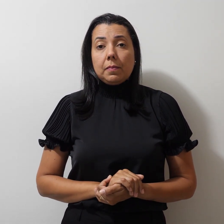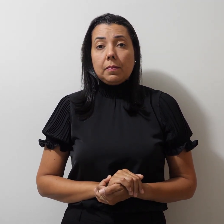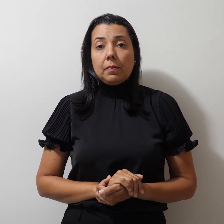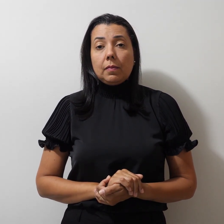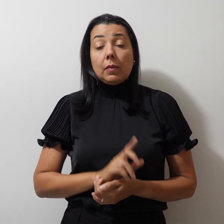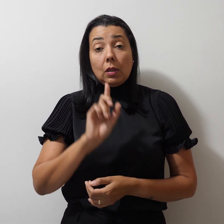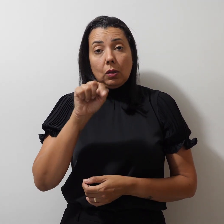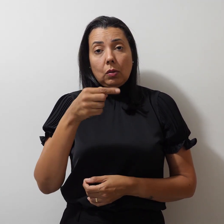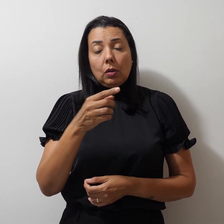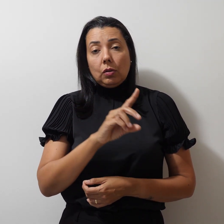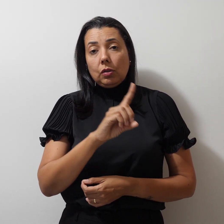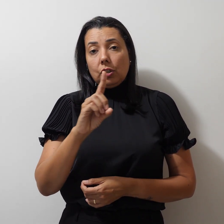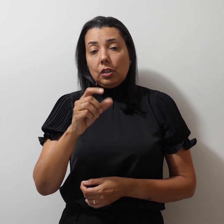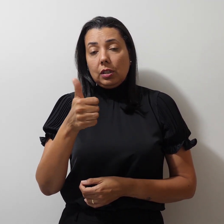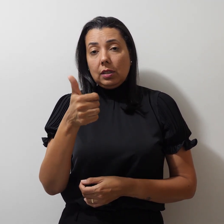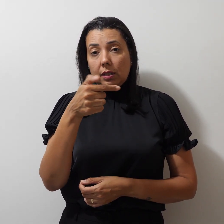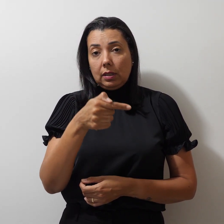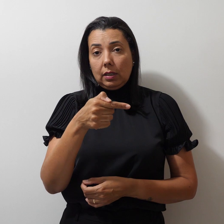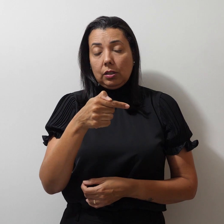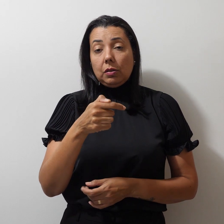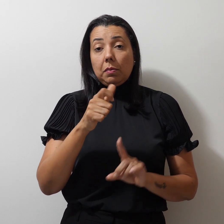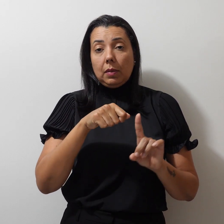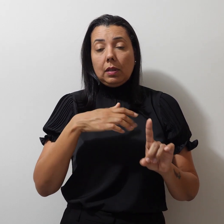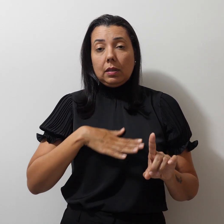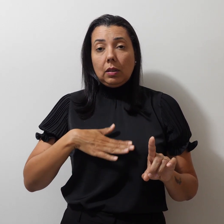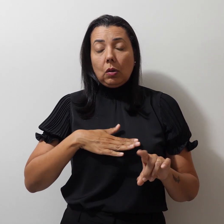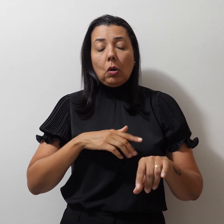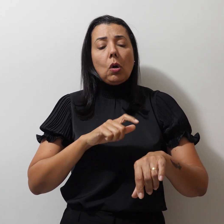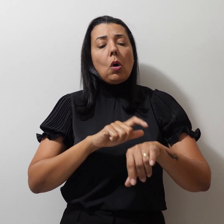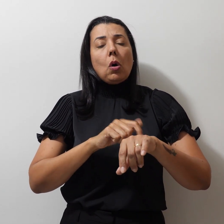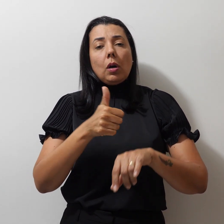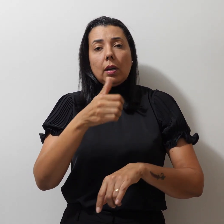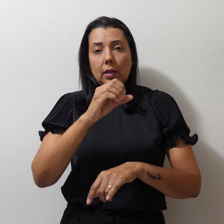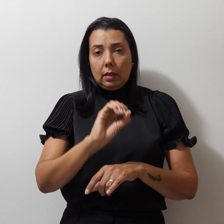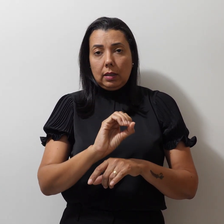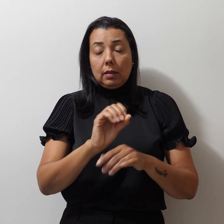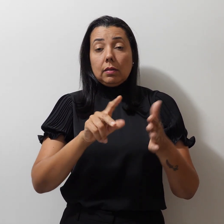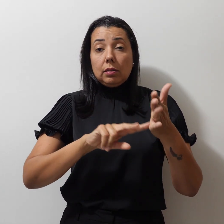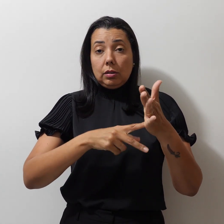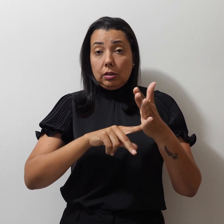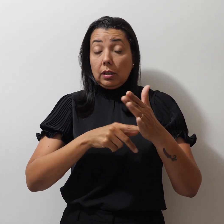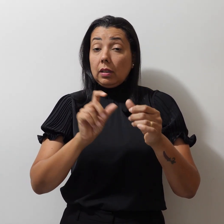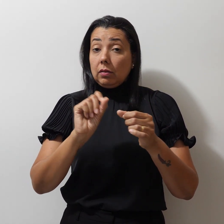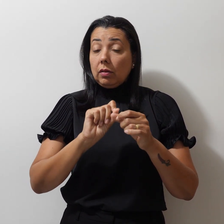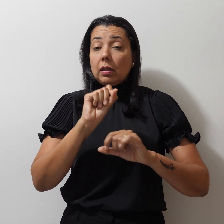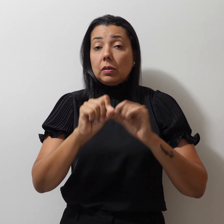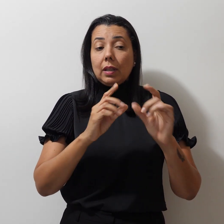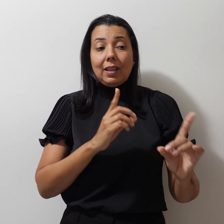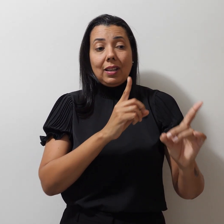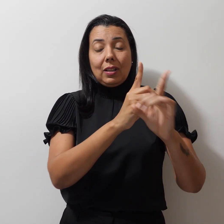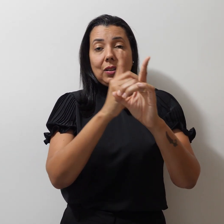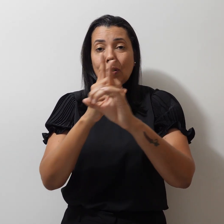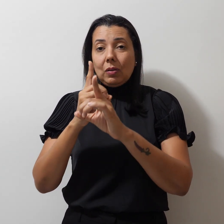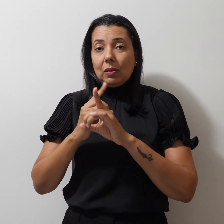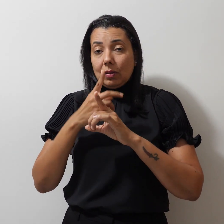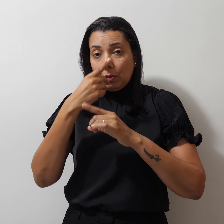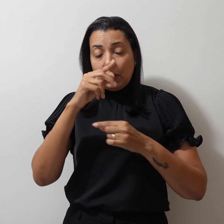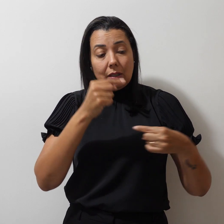próximo dia 17 de agosto, às 10 horas, o Simpro realiza encontro para discutir a